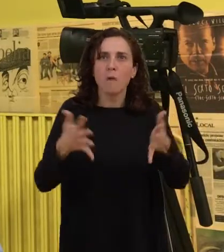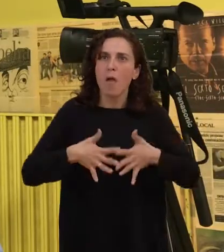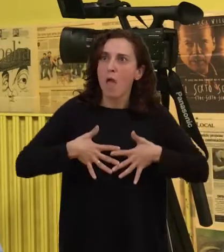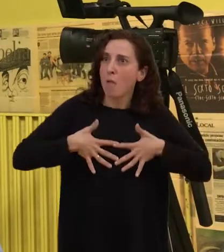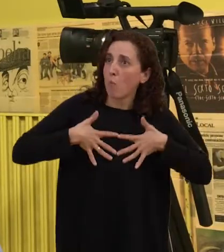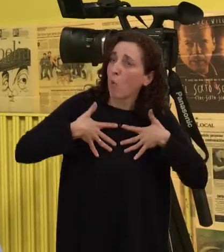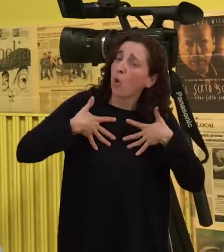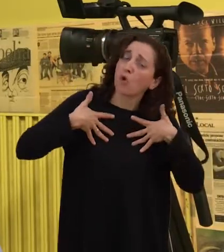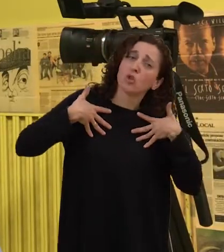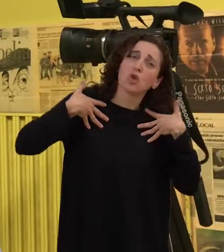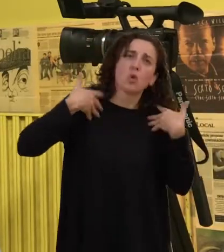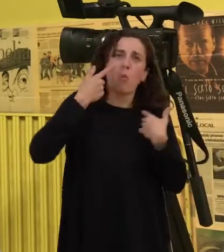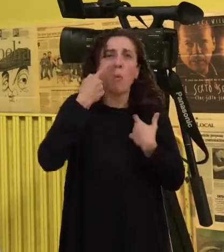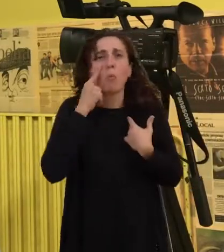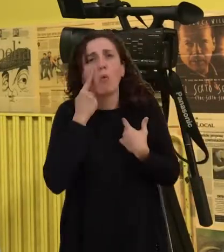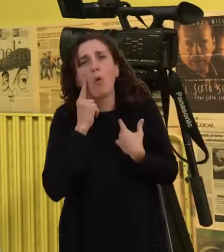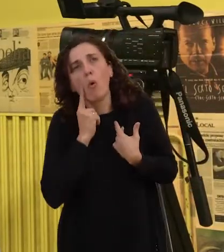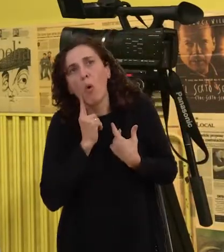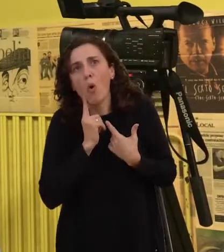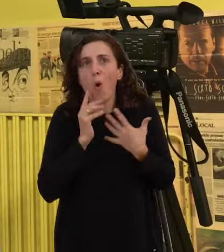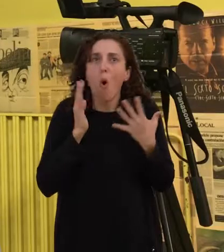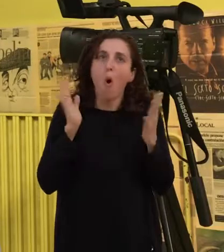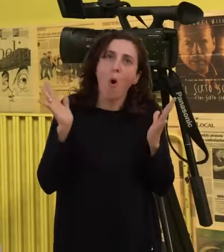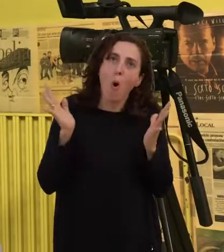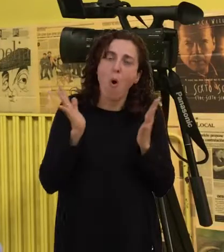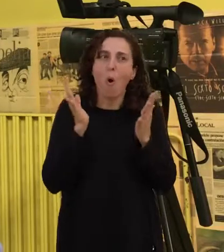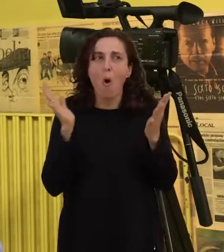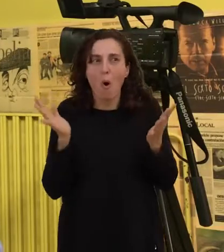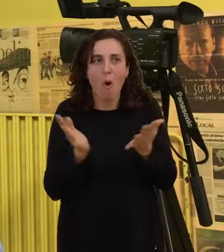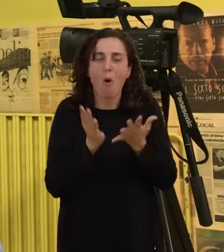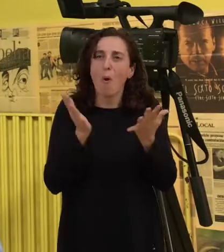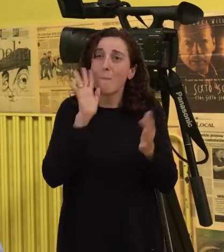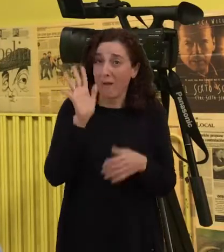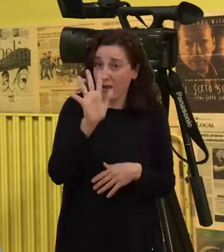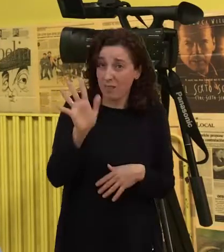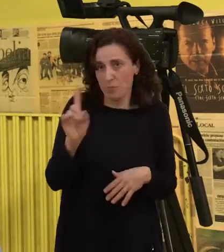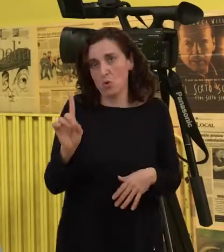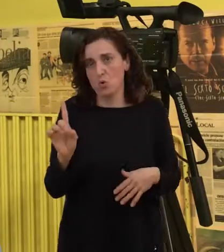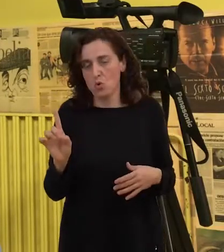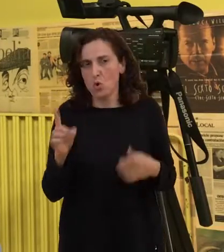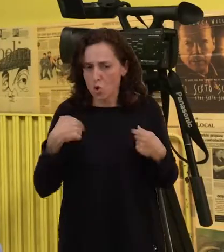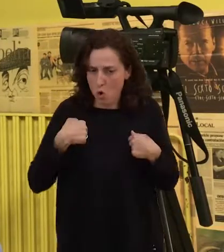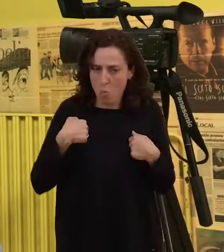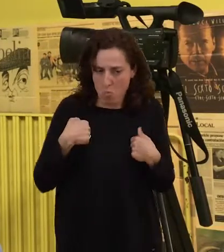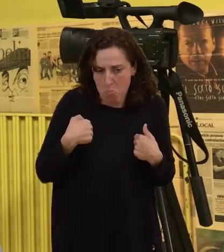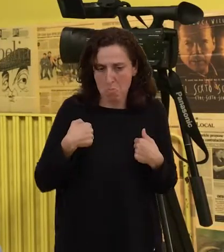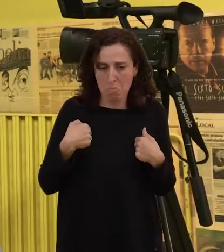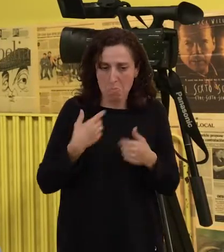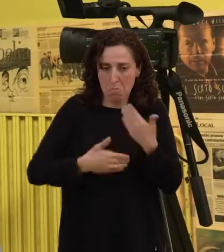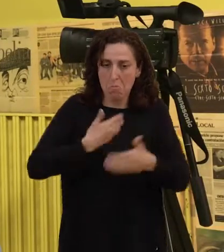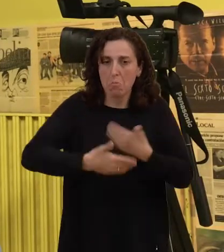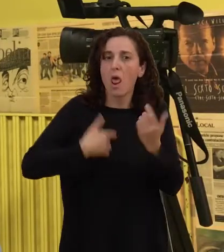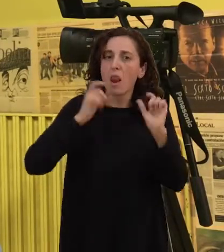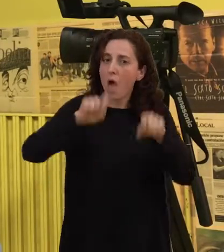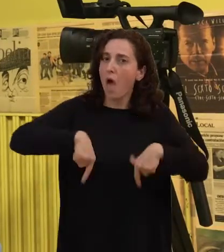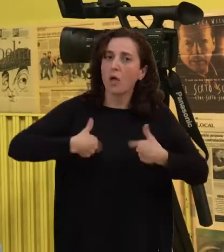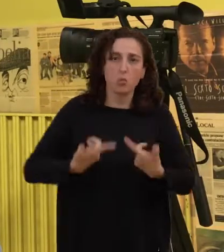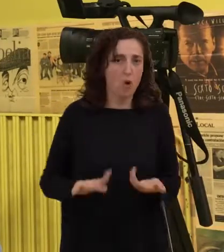emotivo emocional lacrimógeno como pode parecer eu o levado con moita naturalidade pero